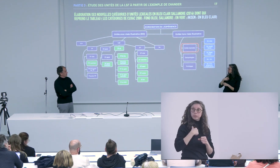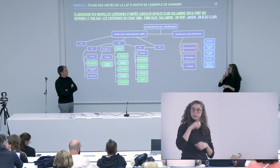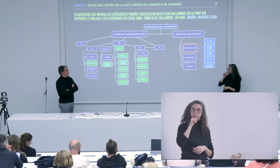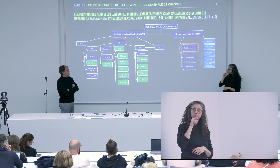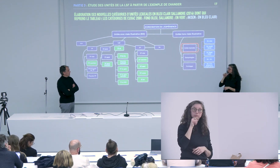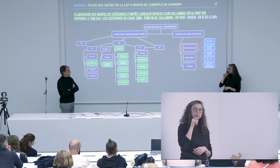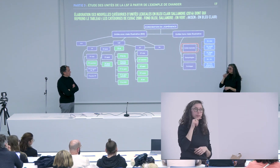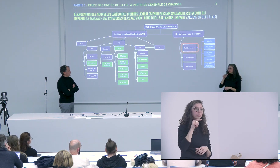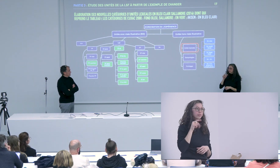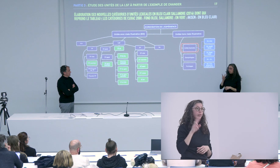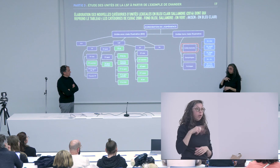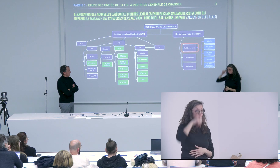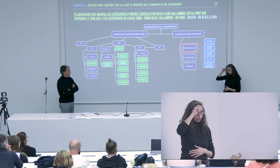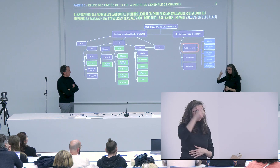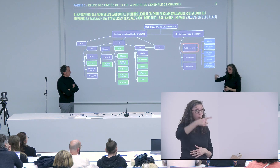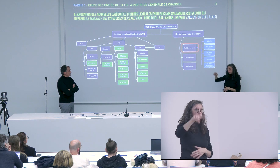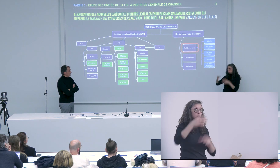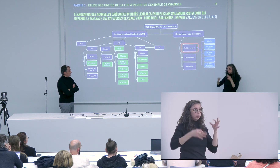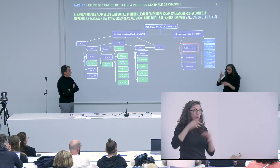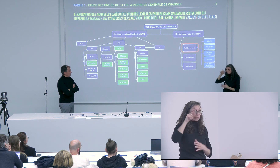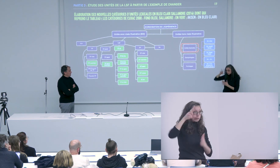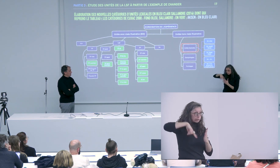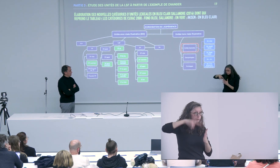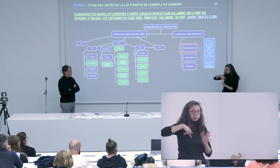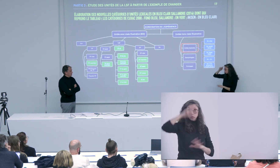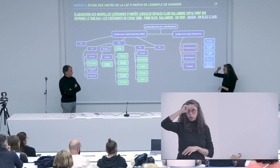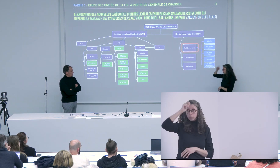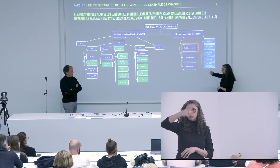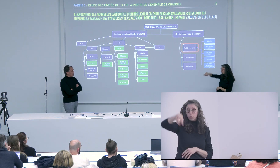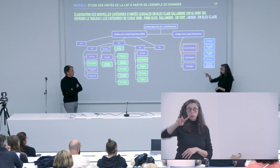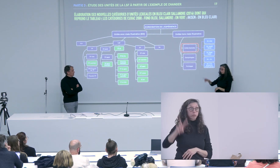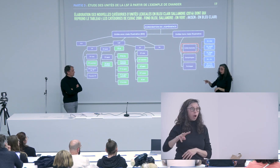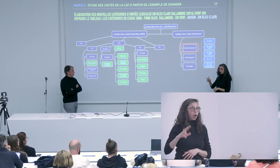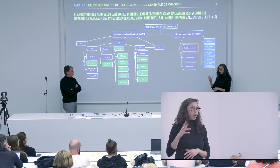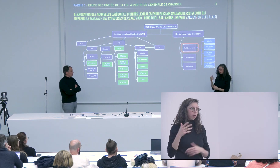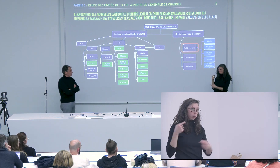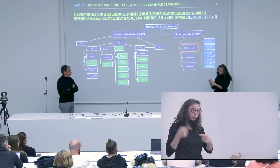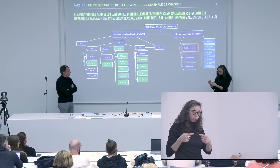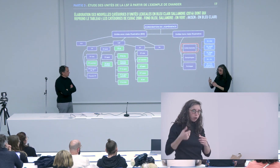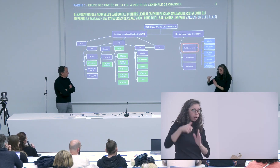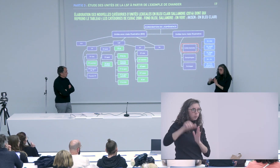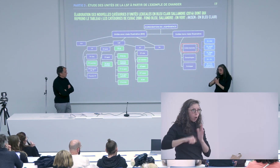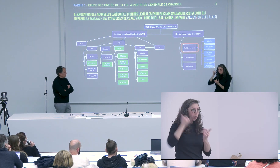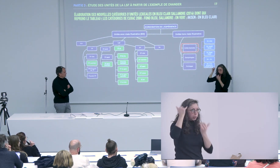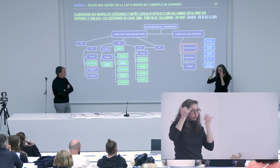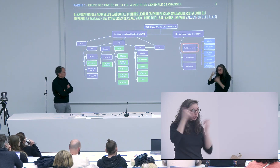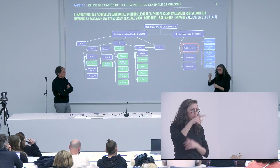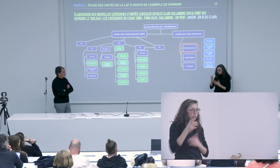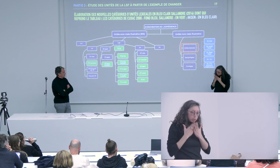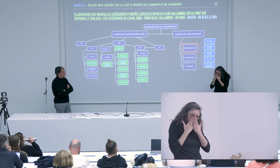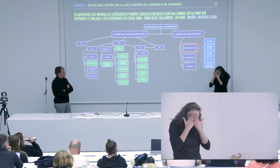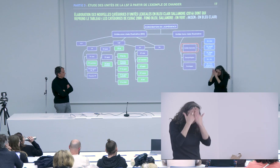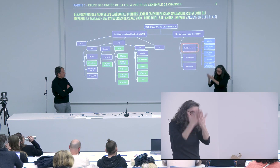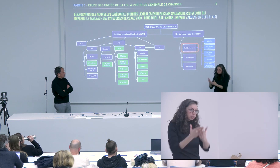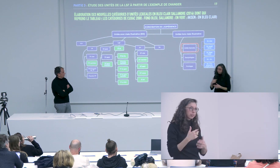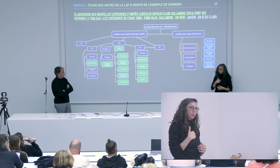plus je lisais plus je comprenais donc vraiment chapeau au jury d'avoir parcouru tous ces éléments parce que vous n'avez